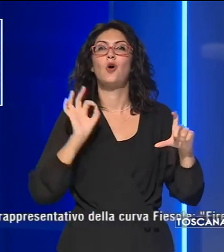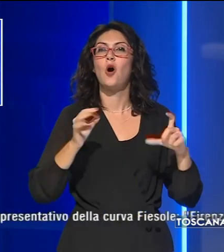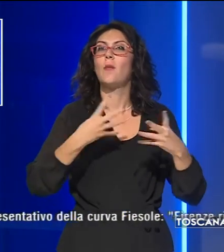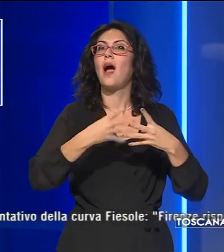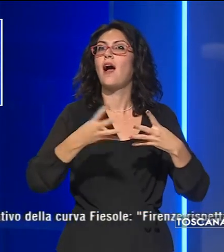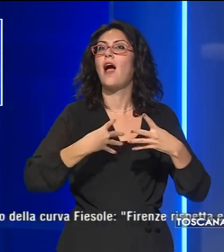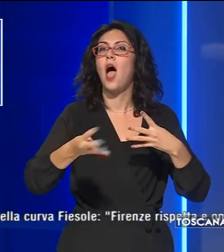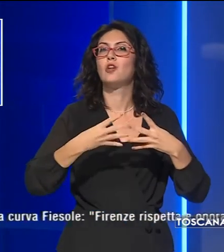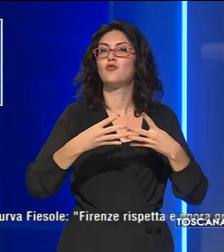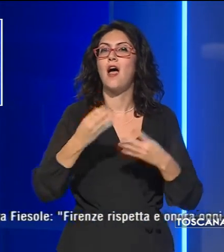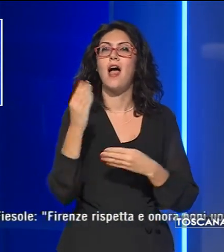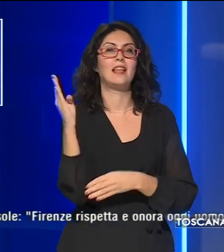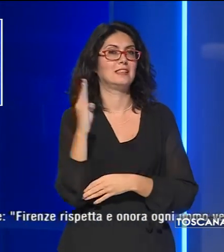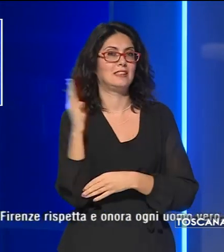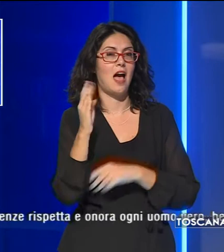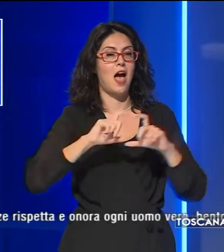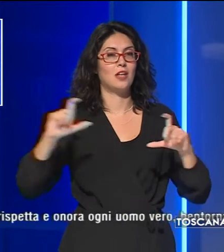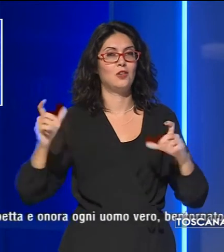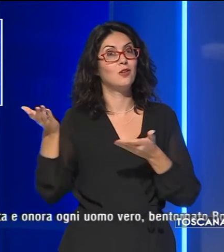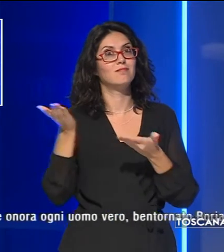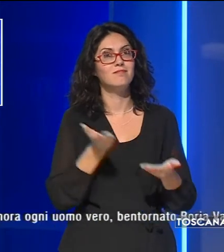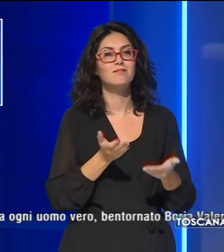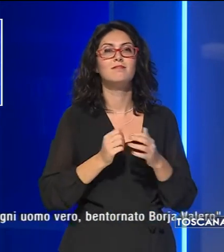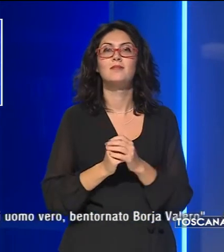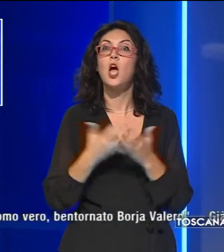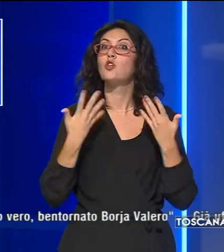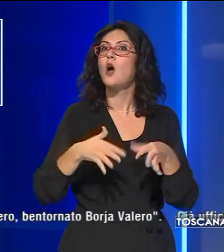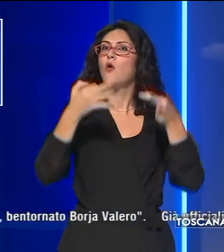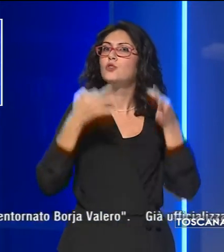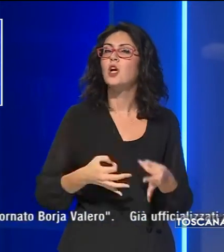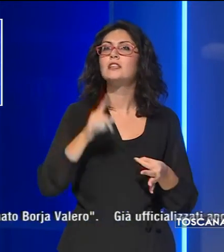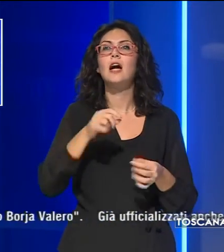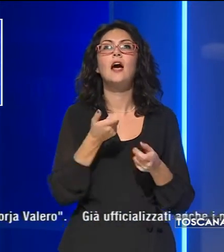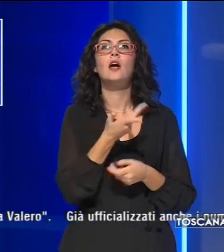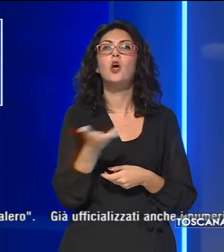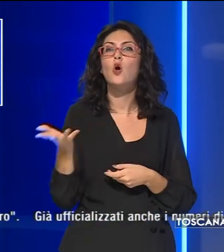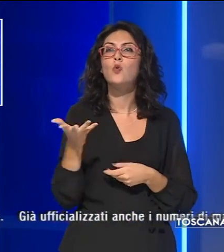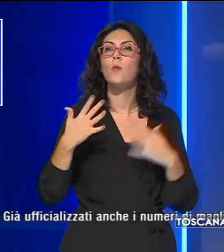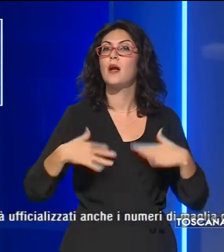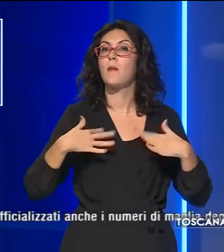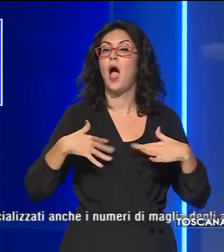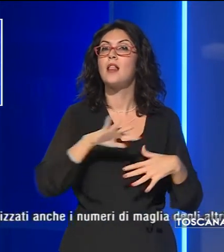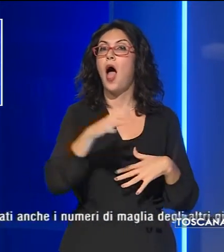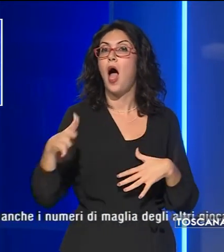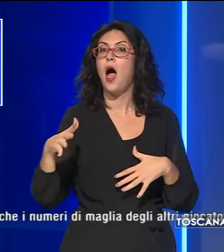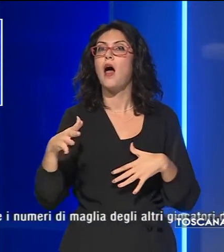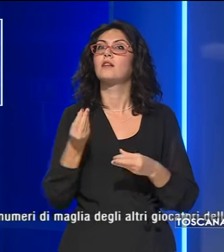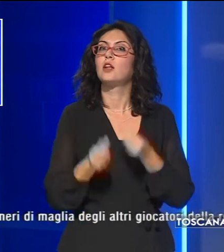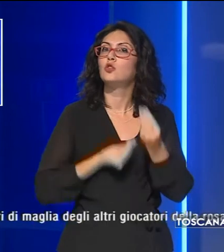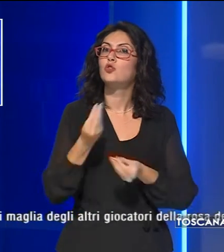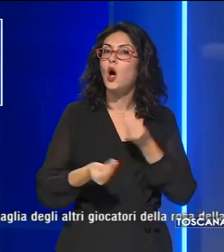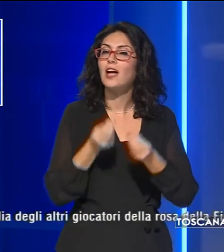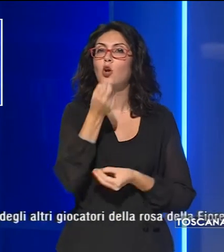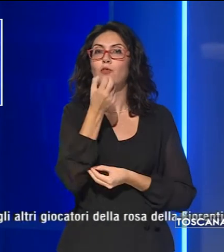cancelli dello stadio. Già ufficializzati anche i numeri di maglia degli altri giocatori della Rosa della